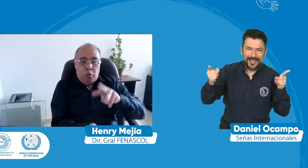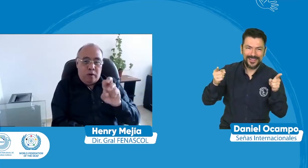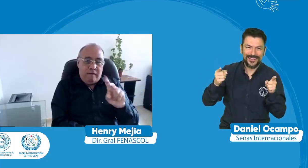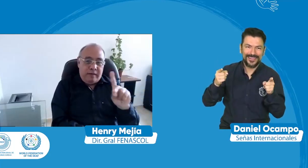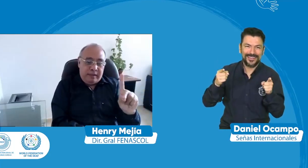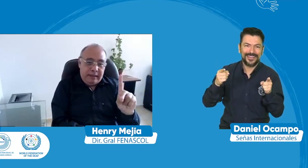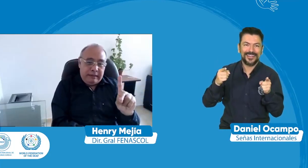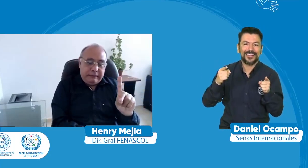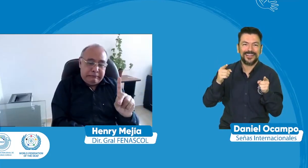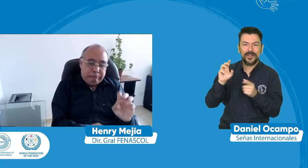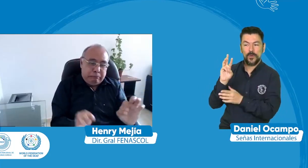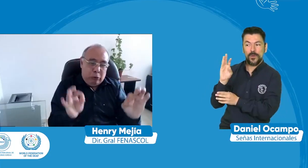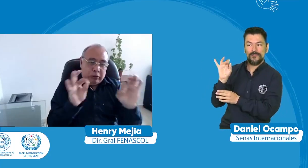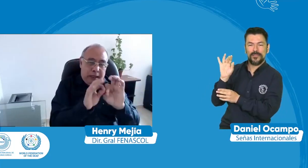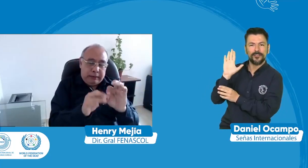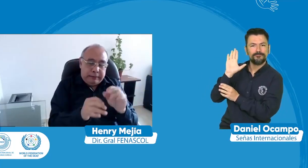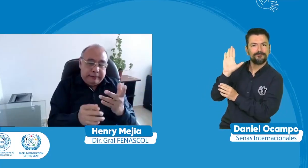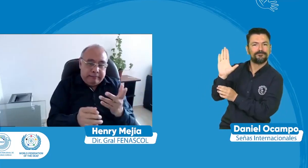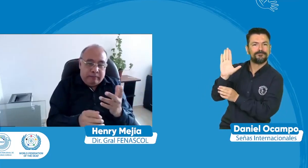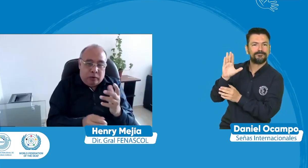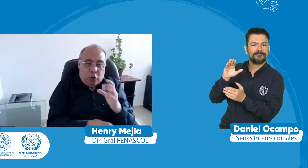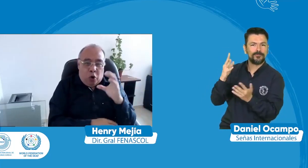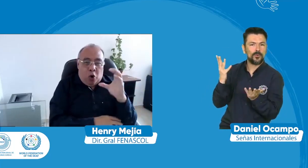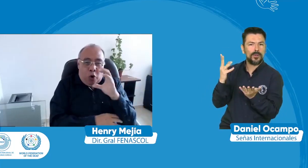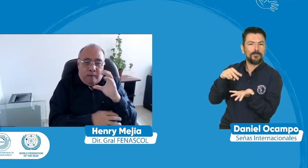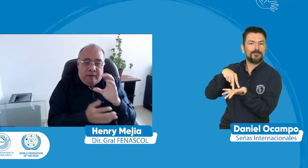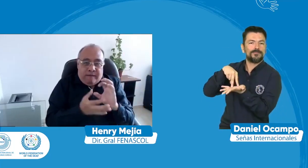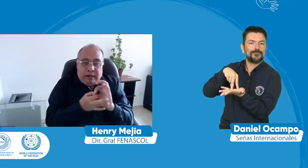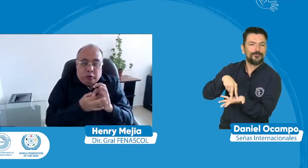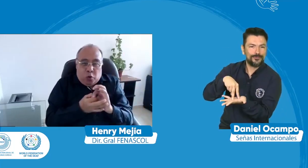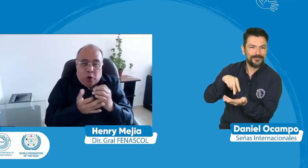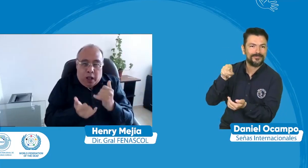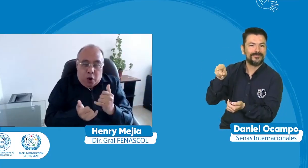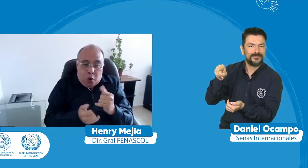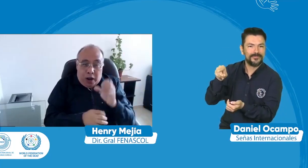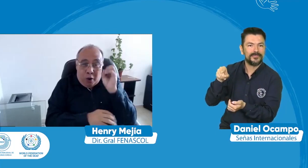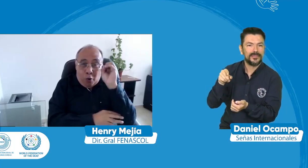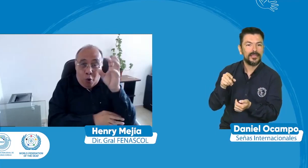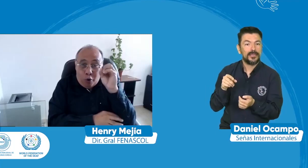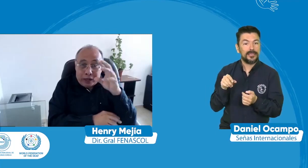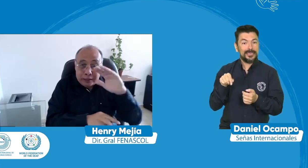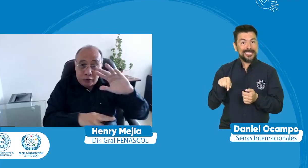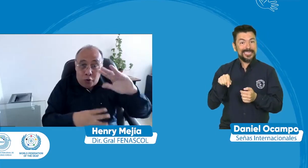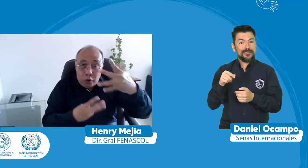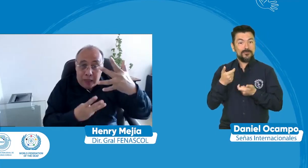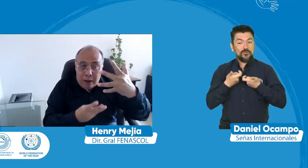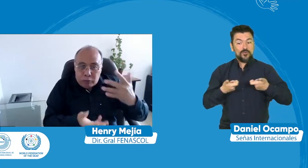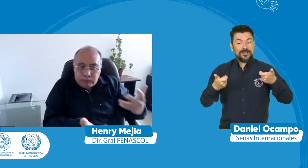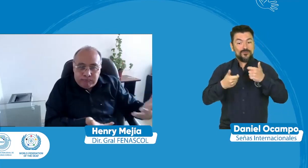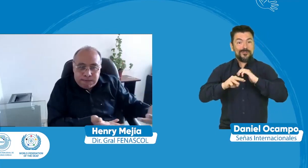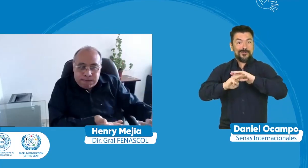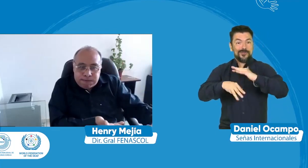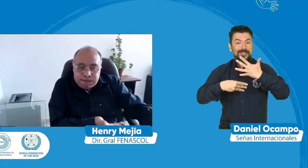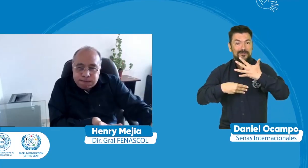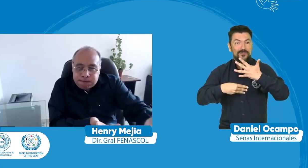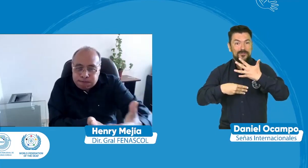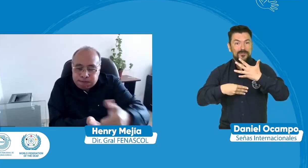dé pues más información y la postura que tiene también y como pues penascol en este octavo congreso